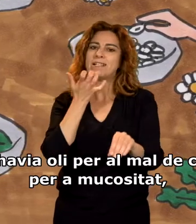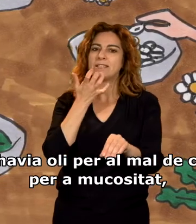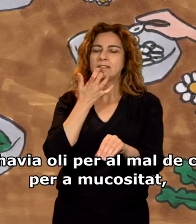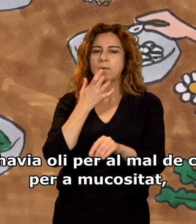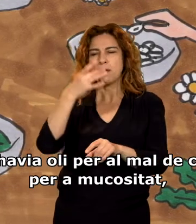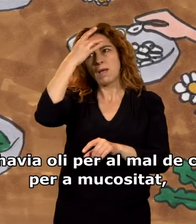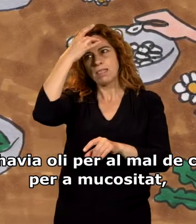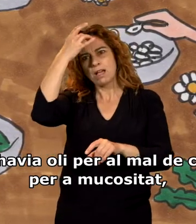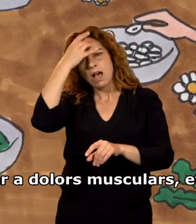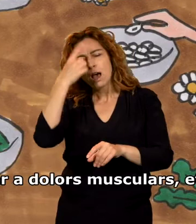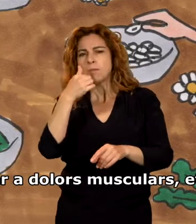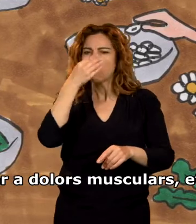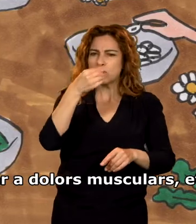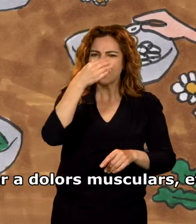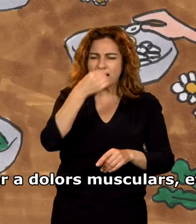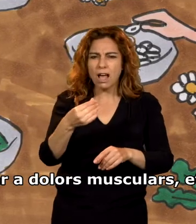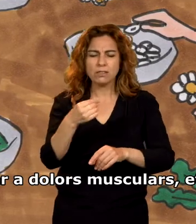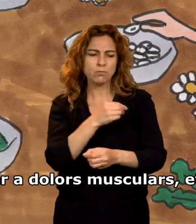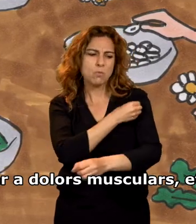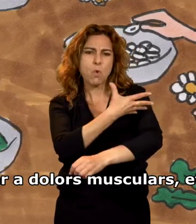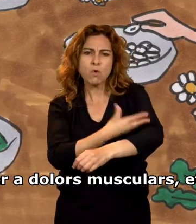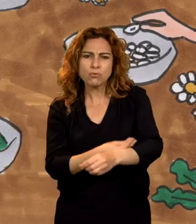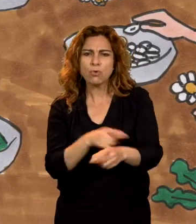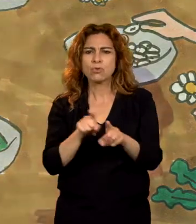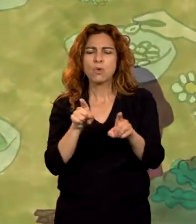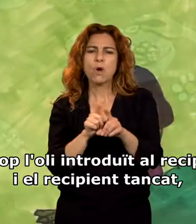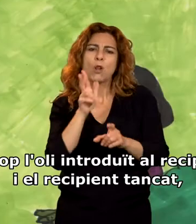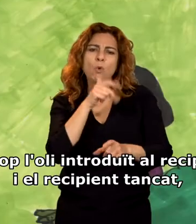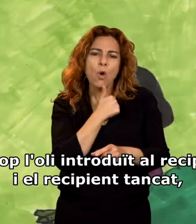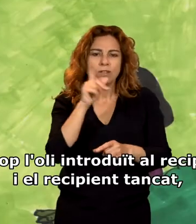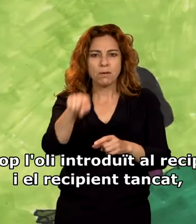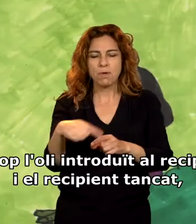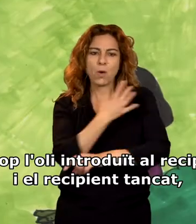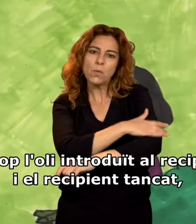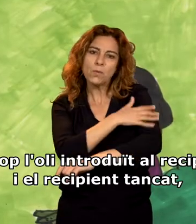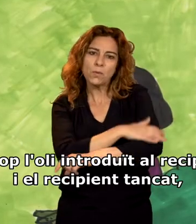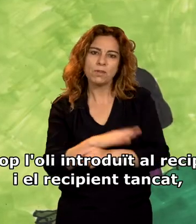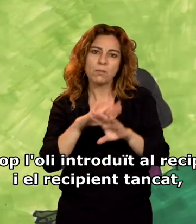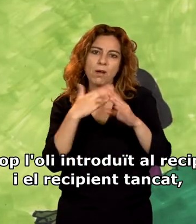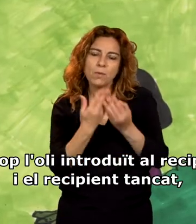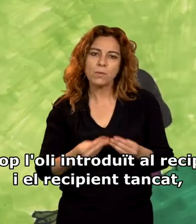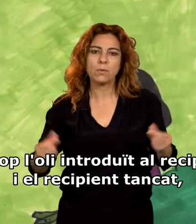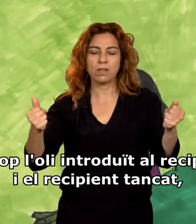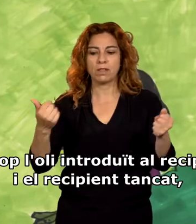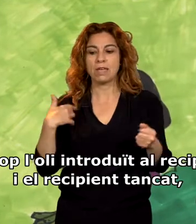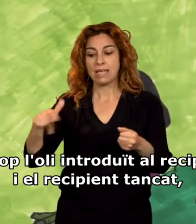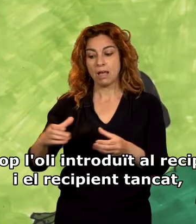mal de cap, per a mucositat, per a dolors musculars, etc. Un cop l'oli introduït al recipient i al recipient tancat,